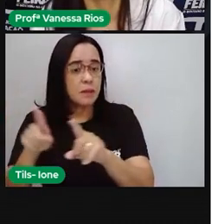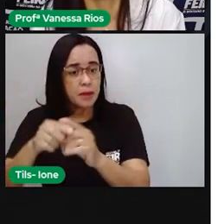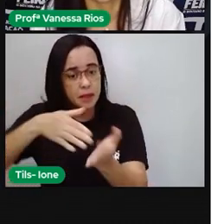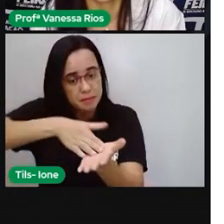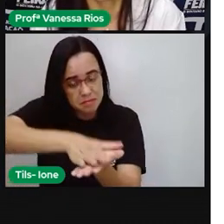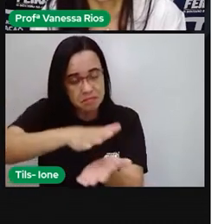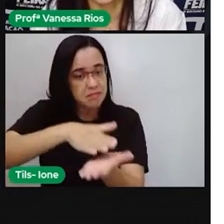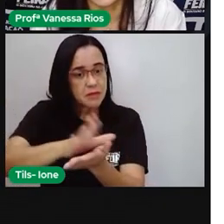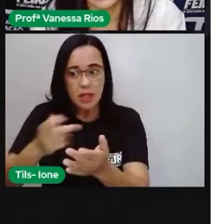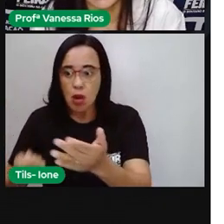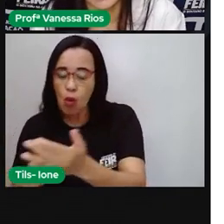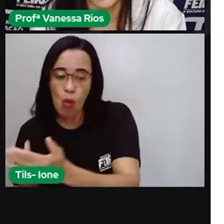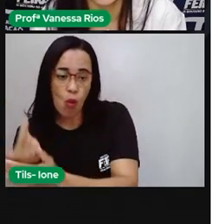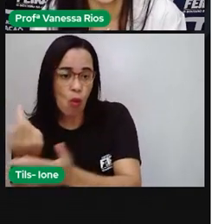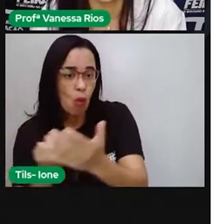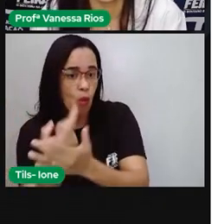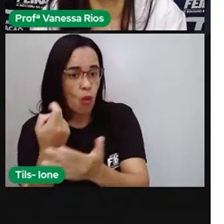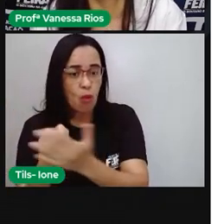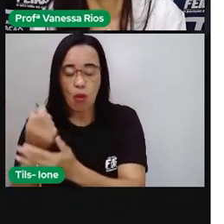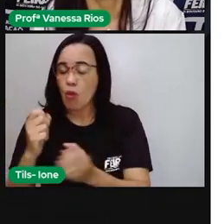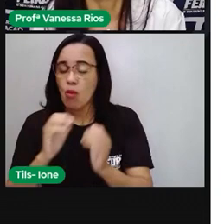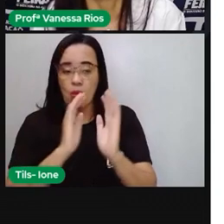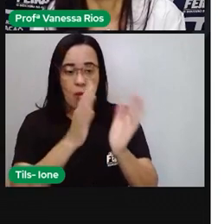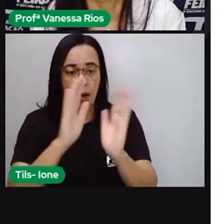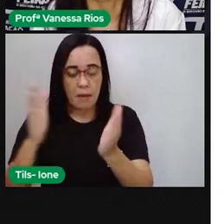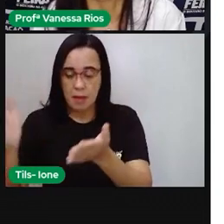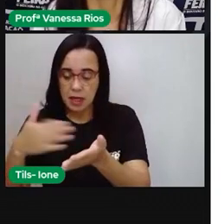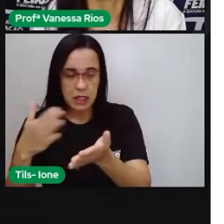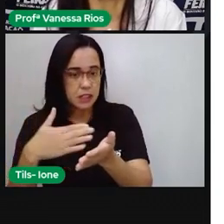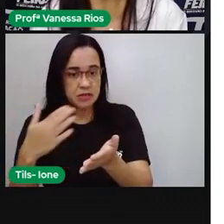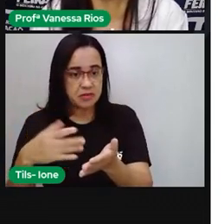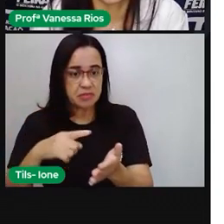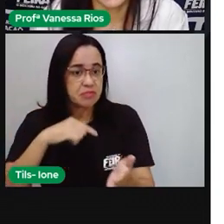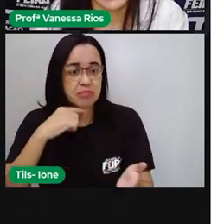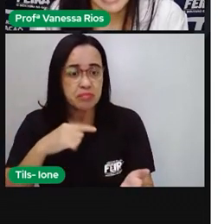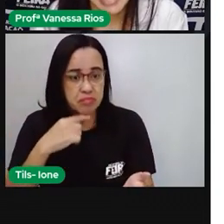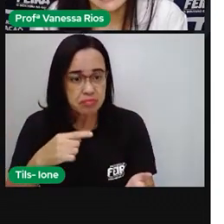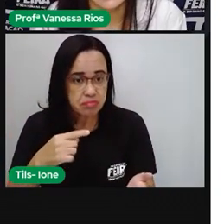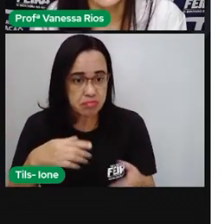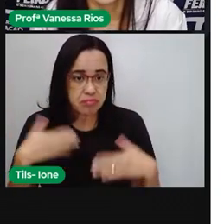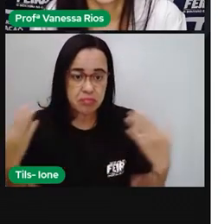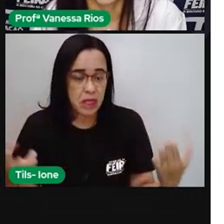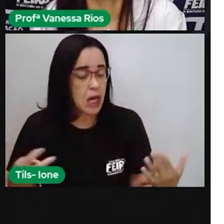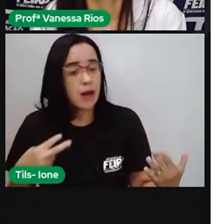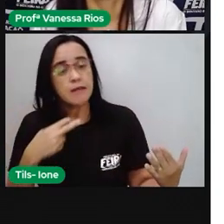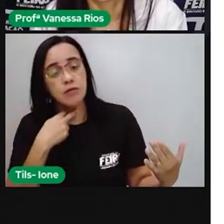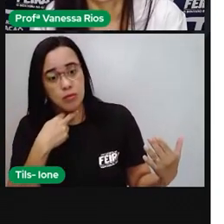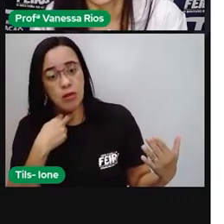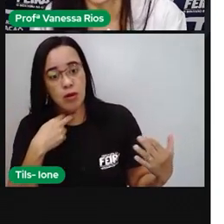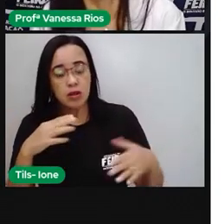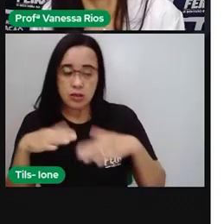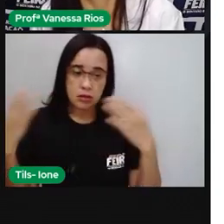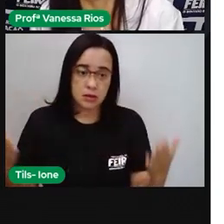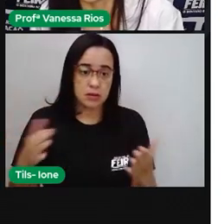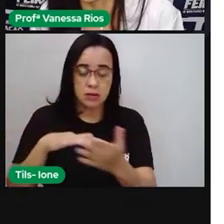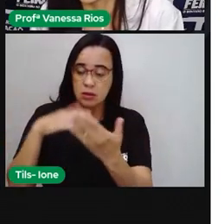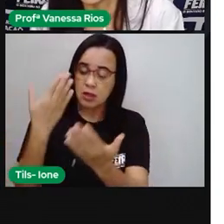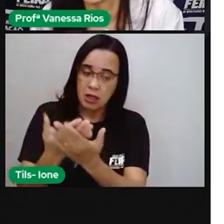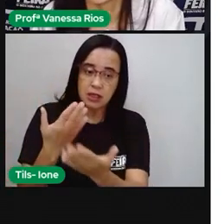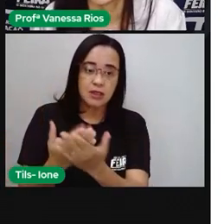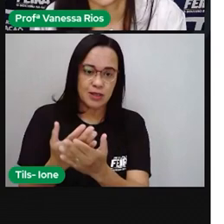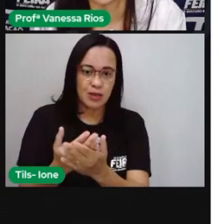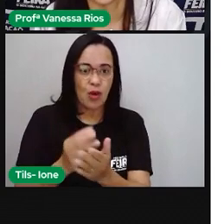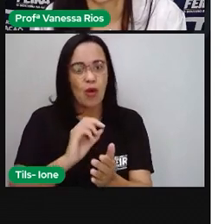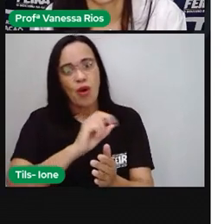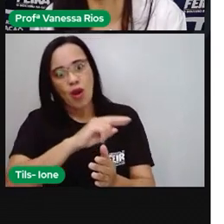né? De comprar muitos livros, adquirir muitos livros e ter livros em casa. Então, a escola ou as bibliotecas